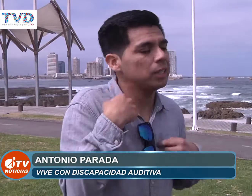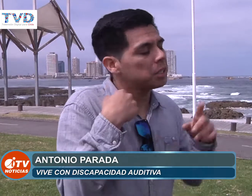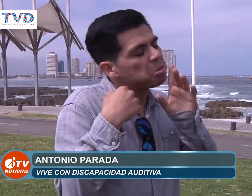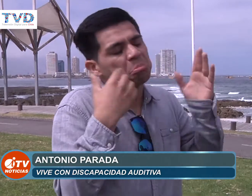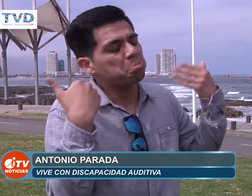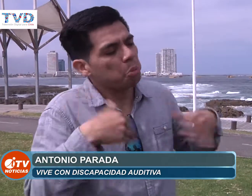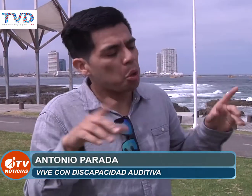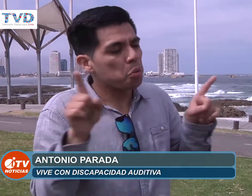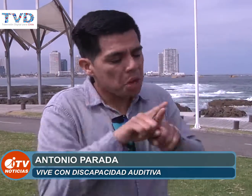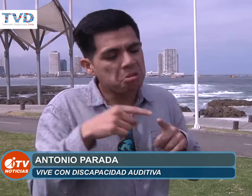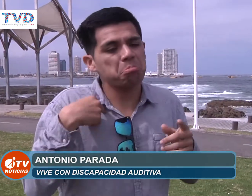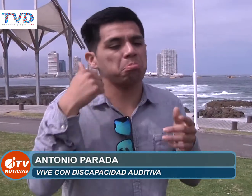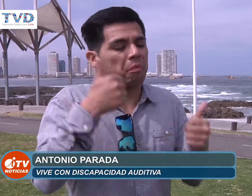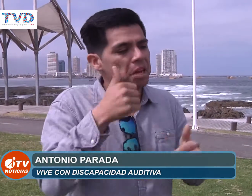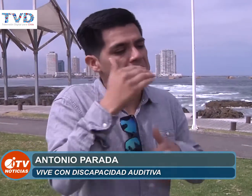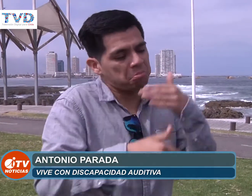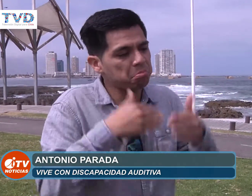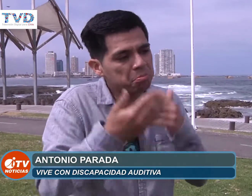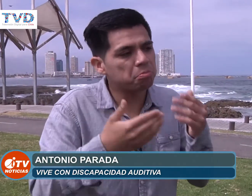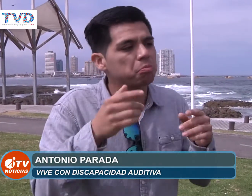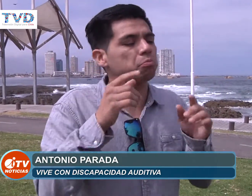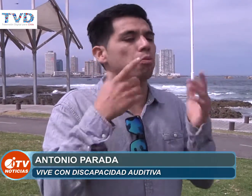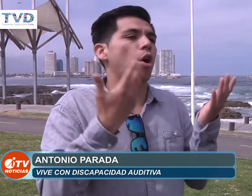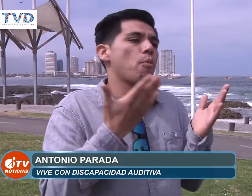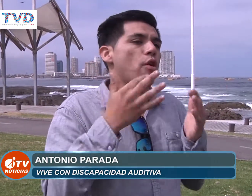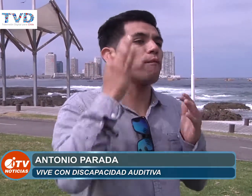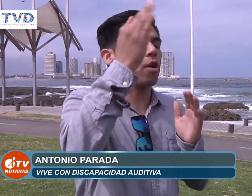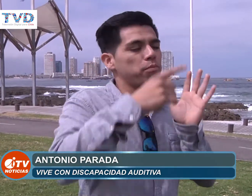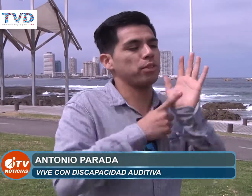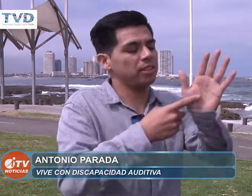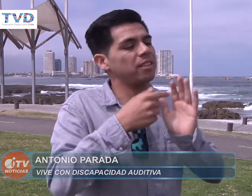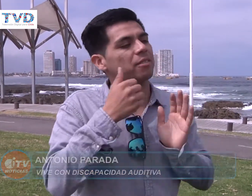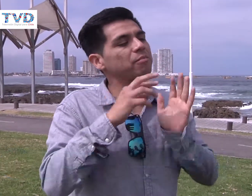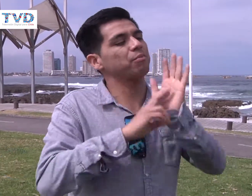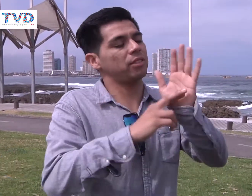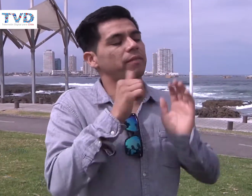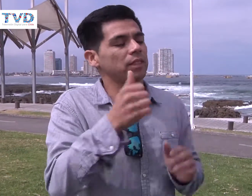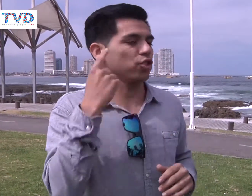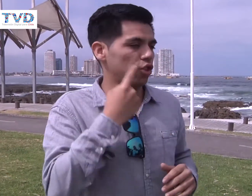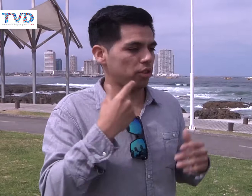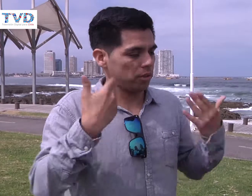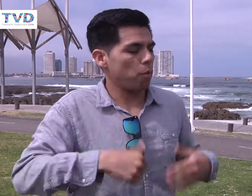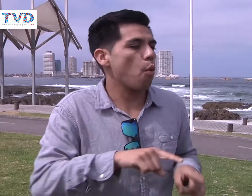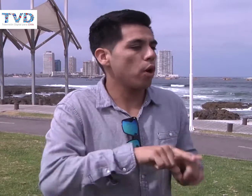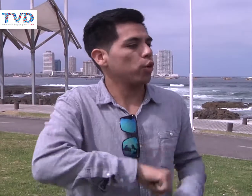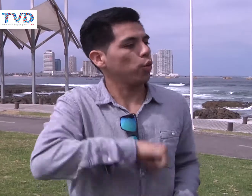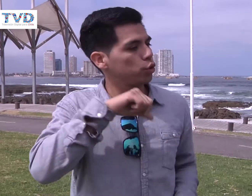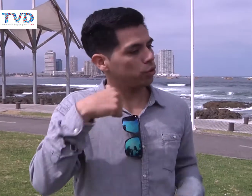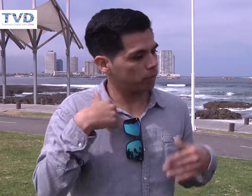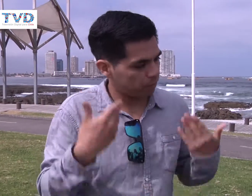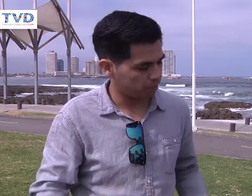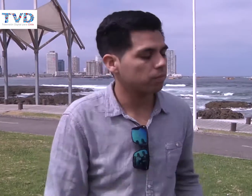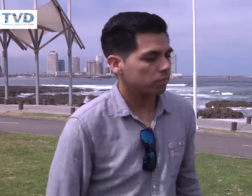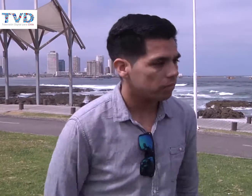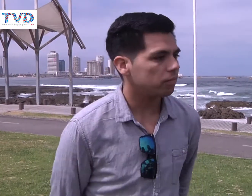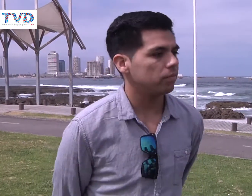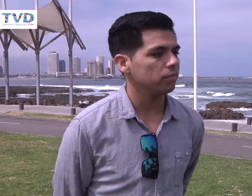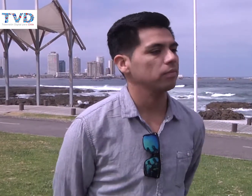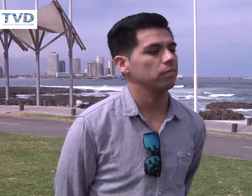decían que por ser sordo era tonto. La verdad es que no me importó eso y seguí avanzando, pensando en un futuro mejor. Yo me siento muy orgulloso de